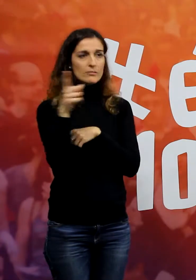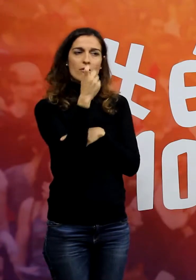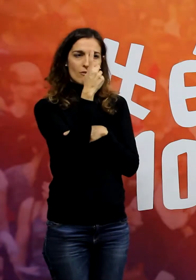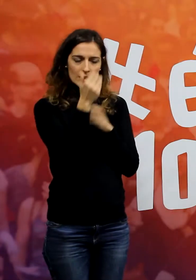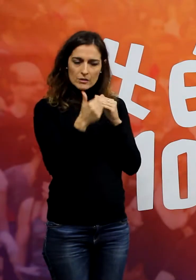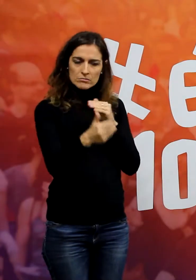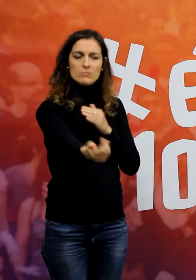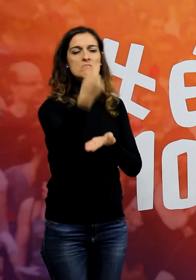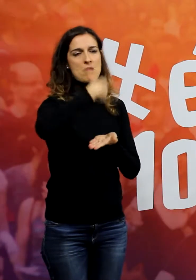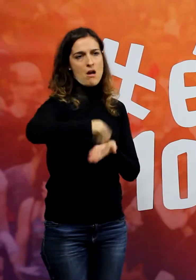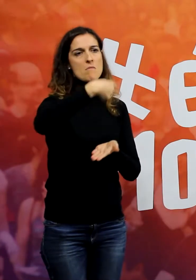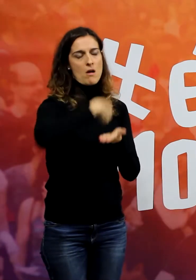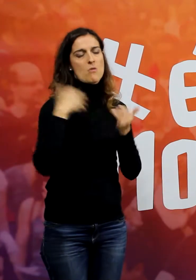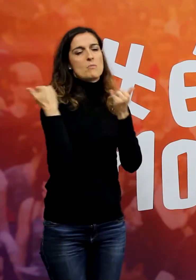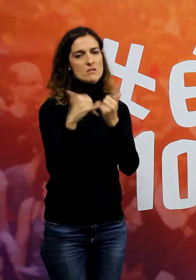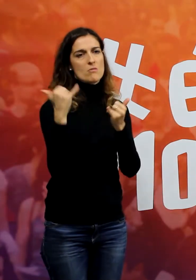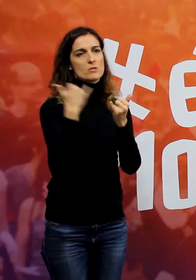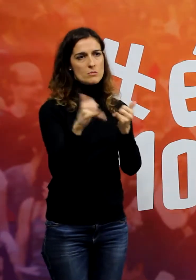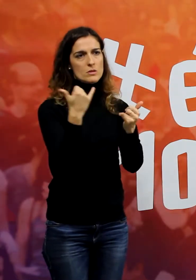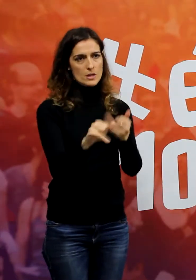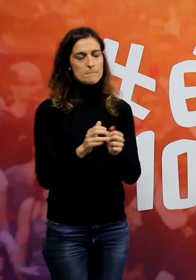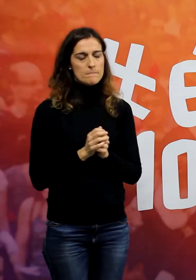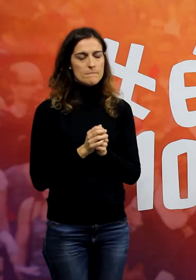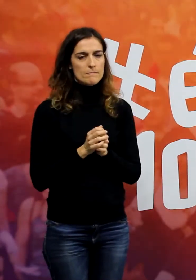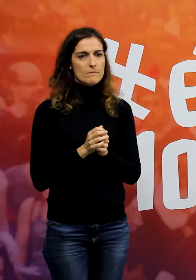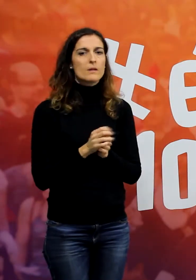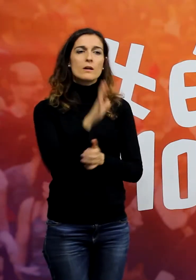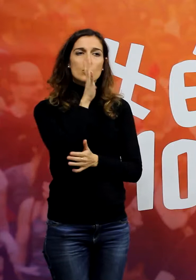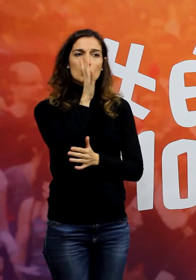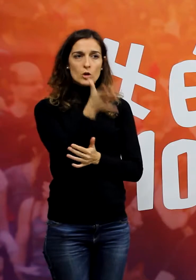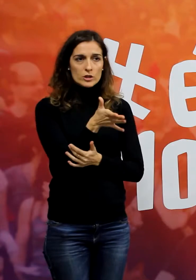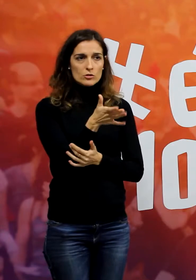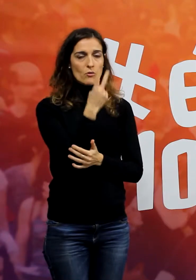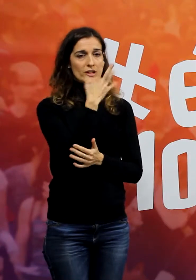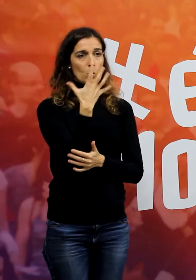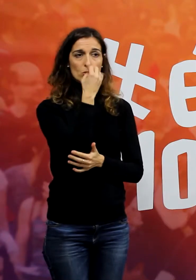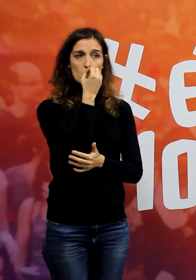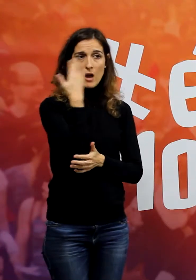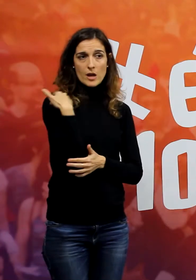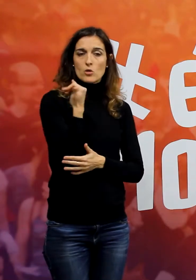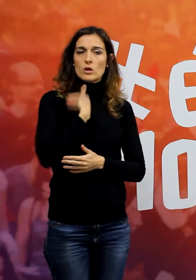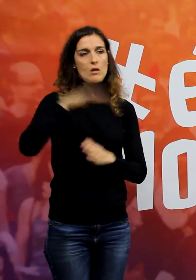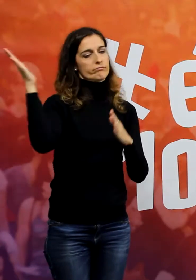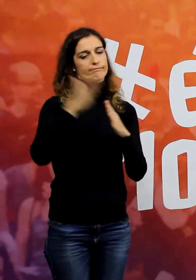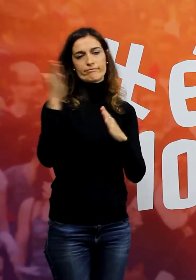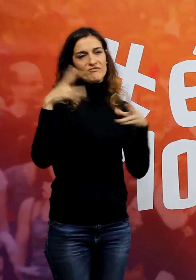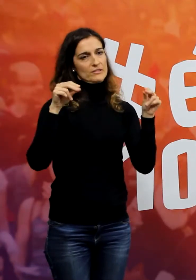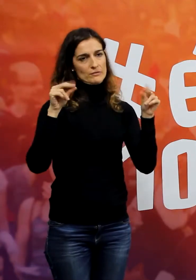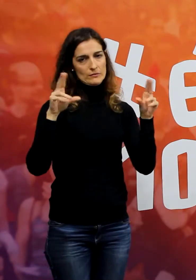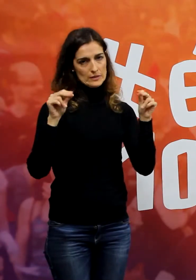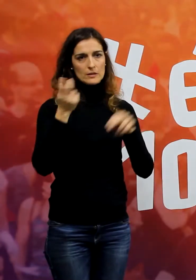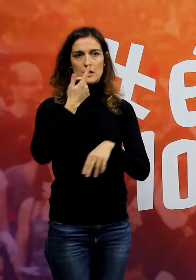pagar tot el que ens deuen. i per això és que el 24 de maig diguem prou i ens